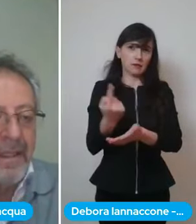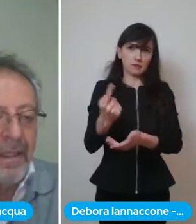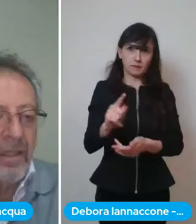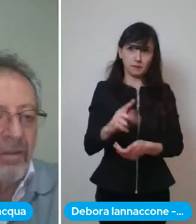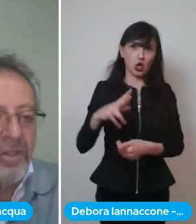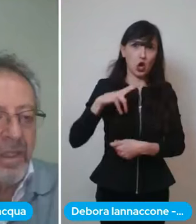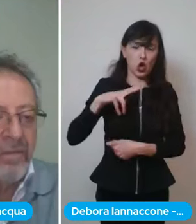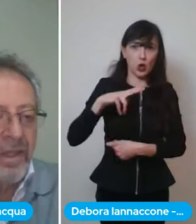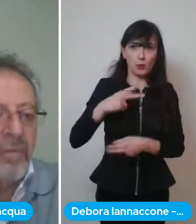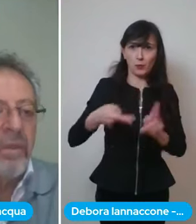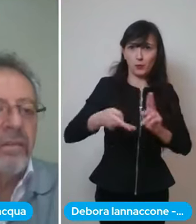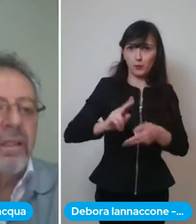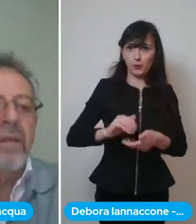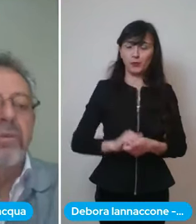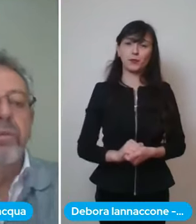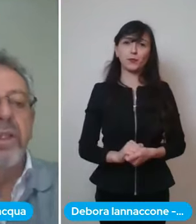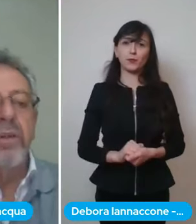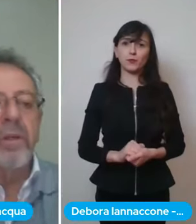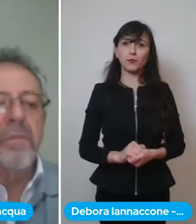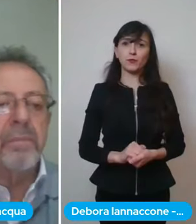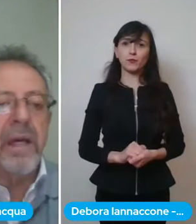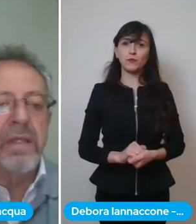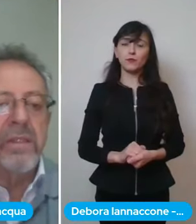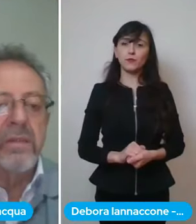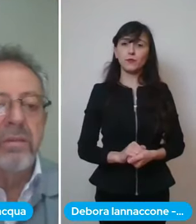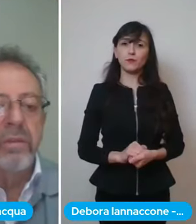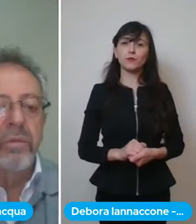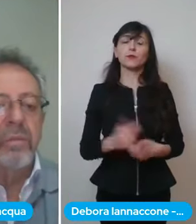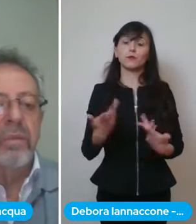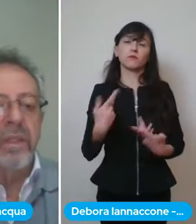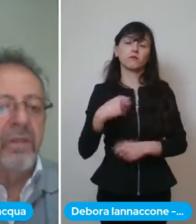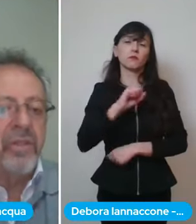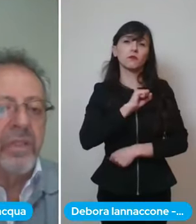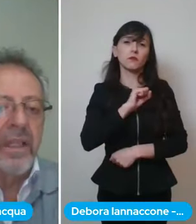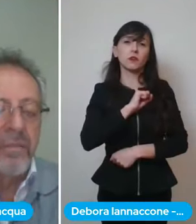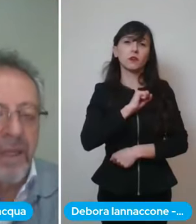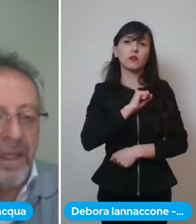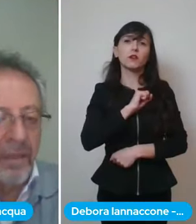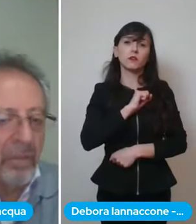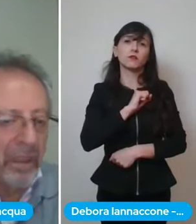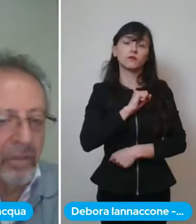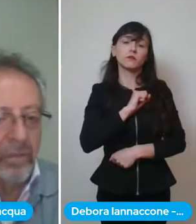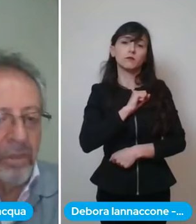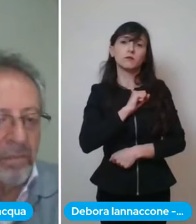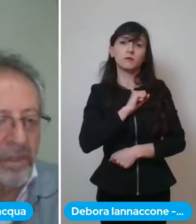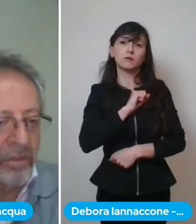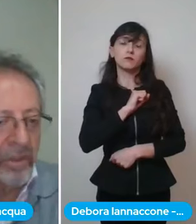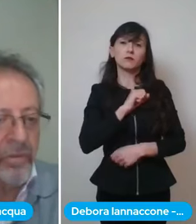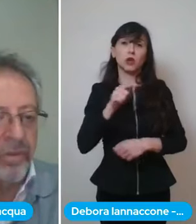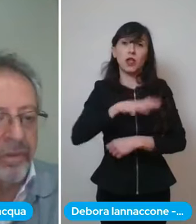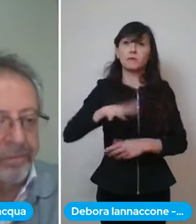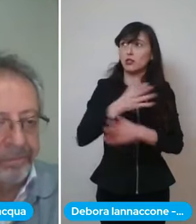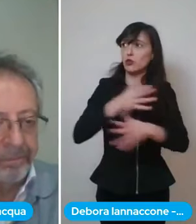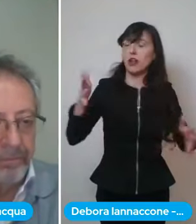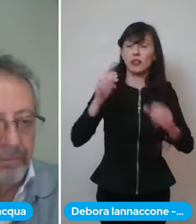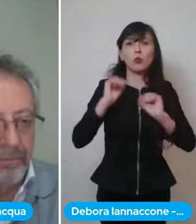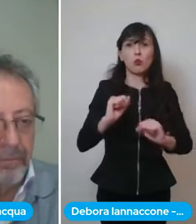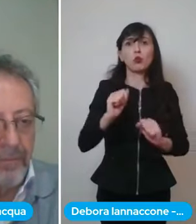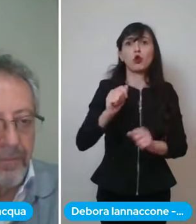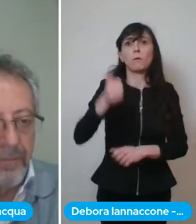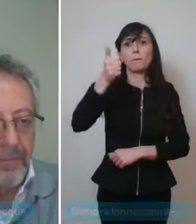credo che ce la faremo a individuare un enorme spazio in cui poter vaccinare magari mille 2000 persone al giorno